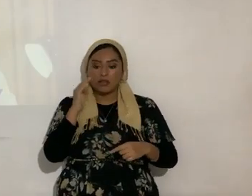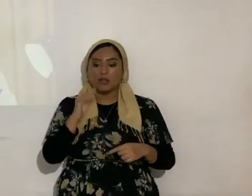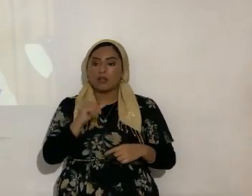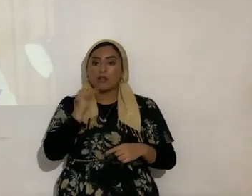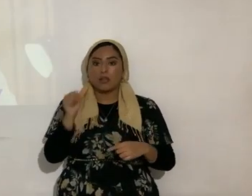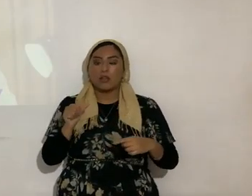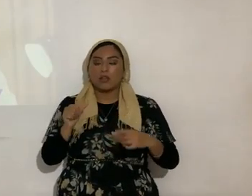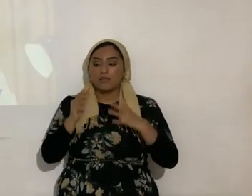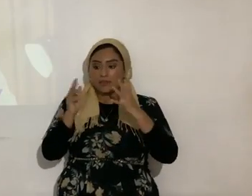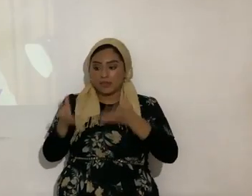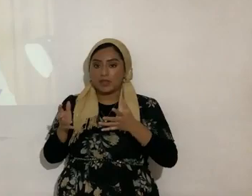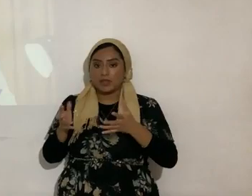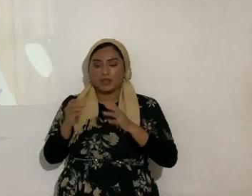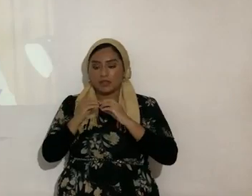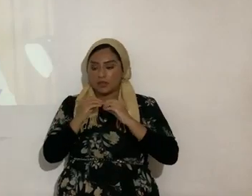nada afuera